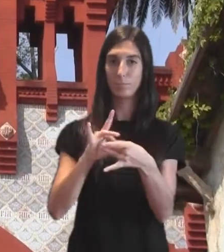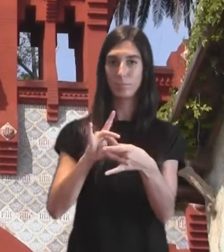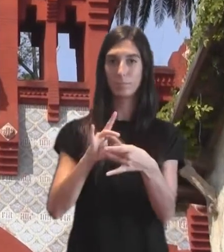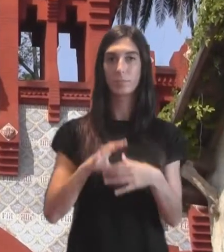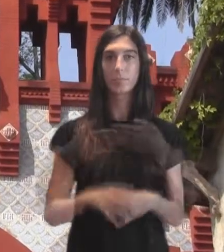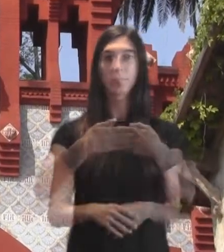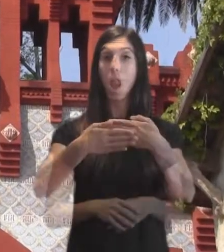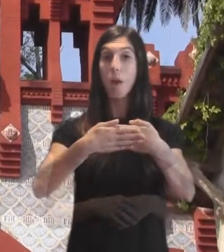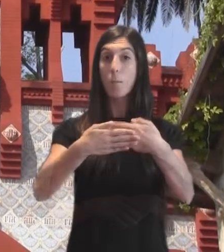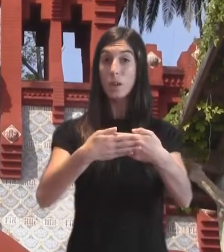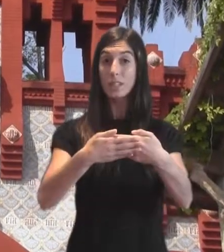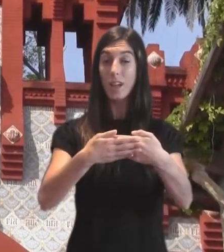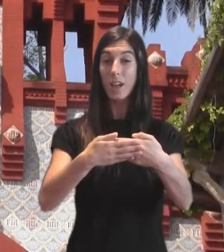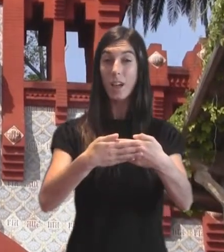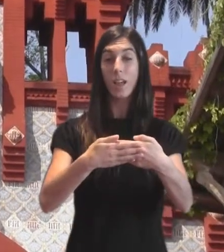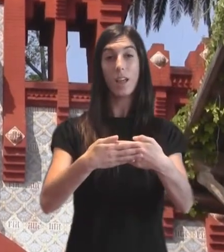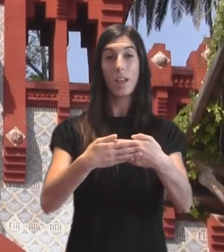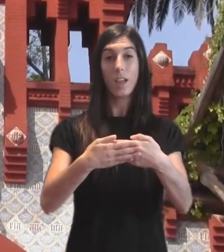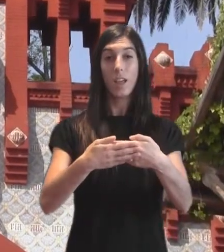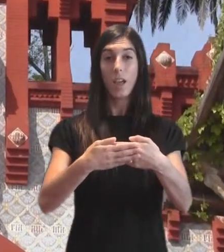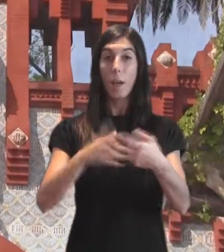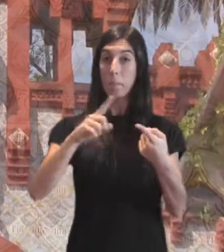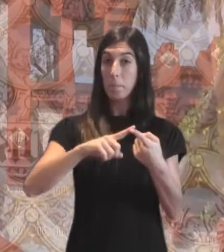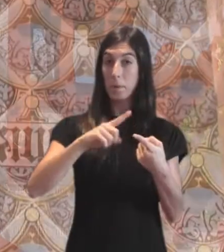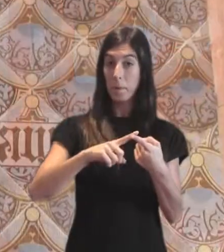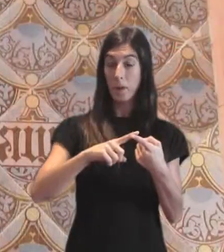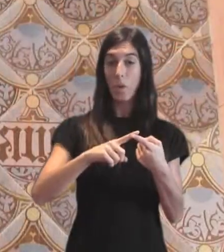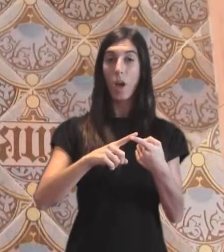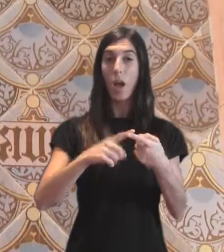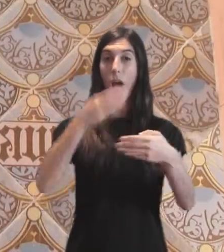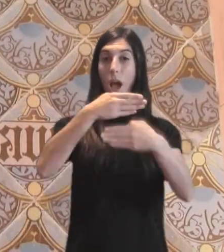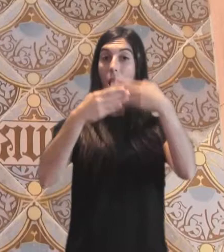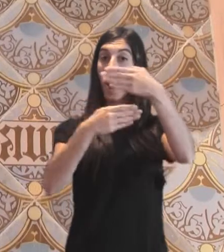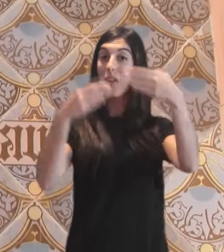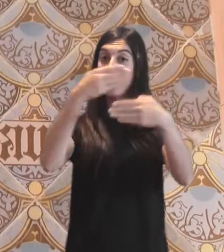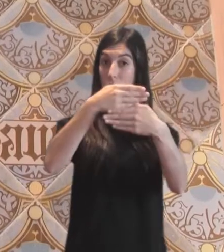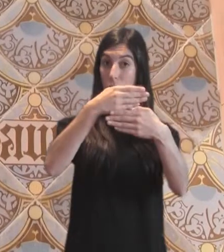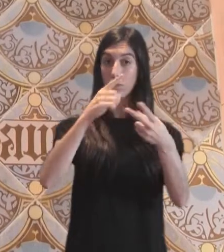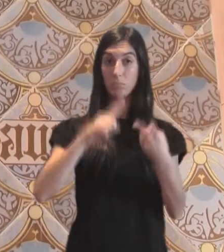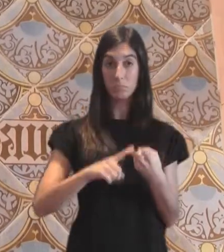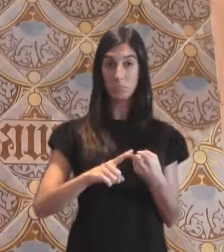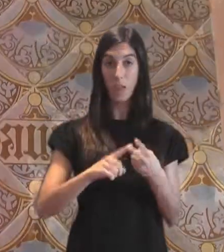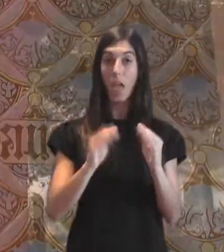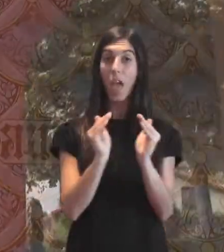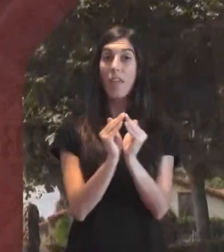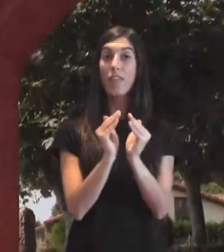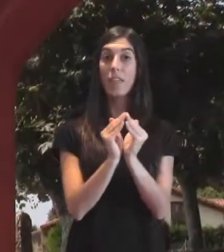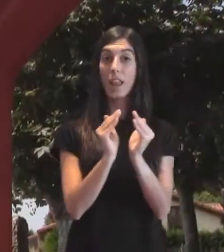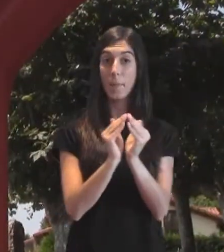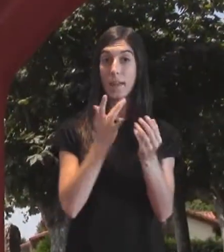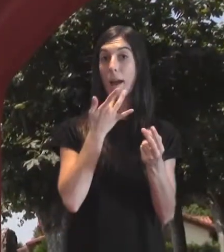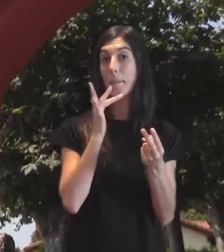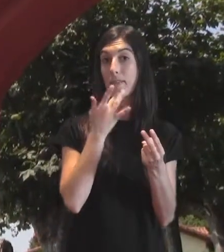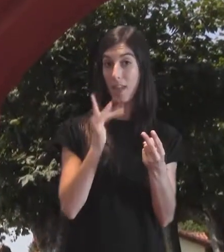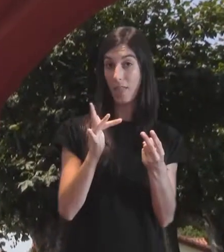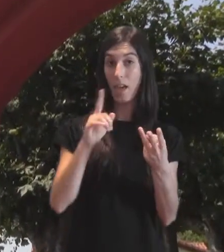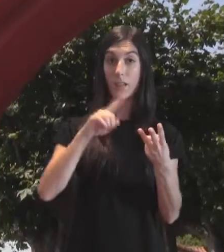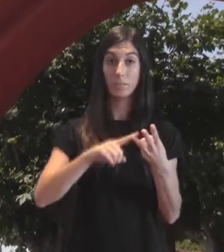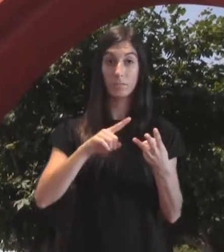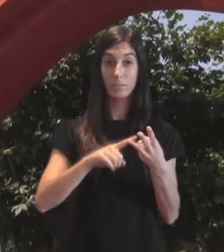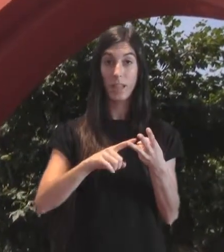encontramos combinados el ladrillo, la cerámica vidriada con reflejos metálicos y la piedra labrada del escudo.